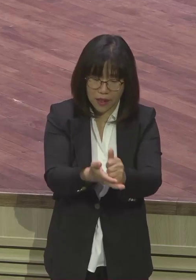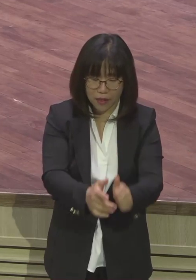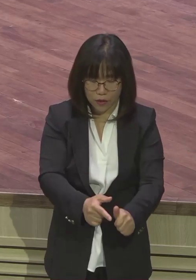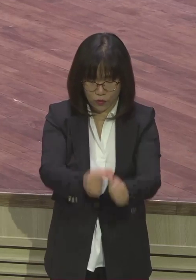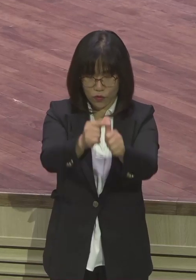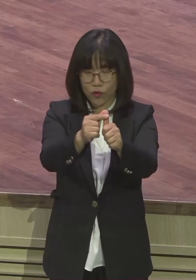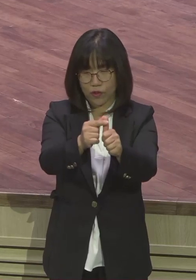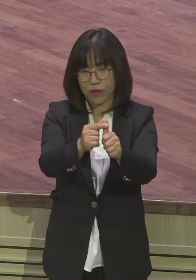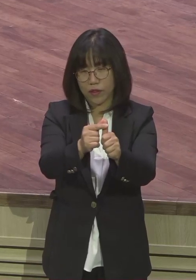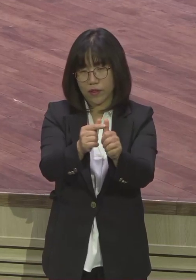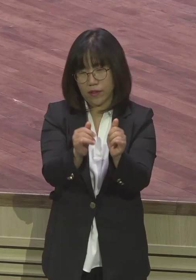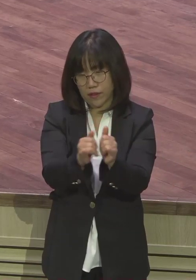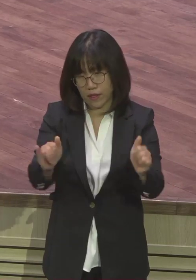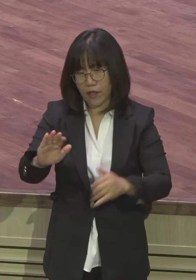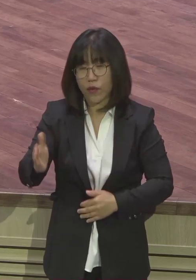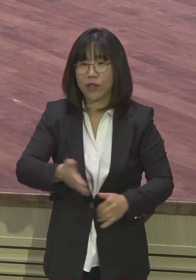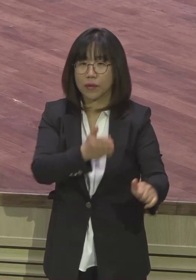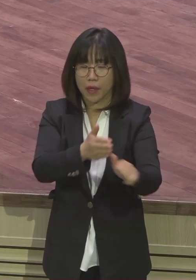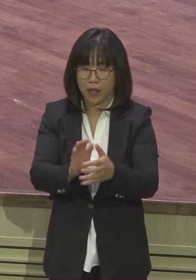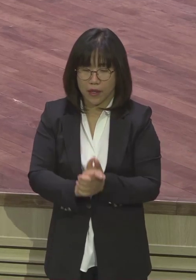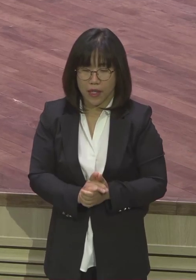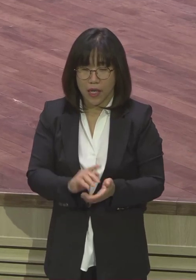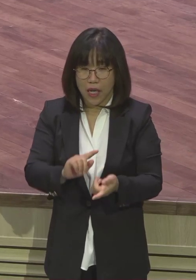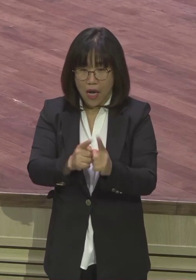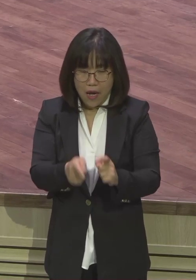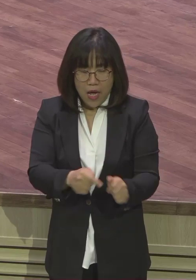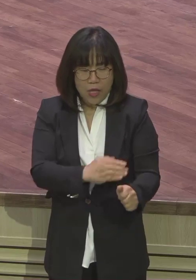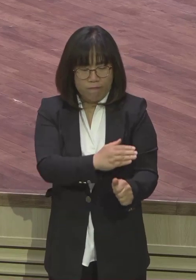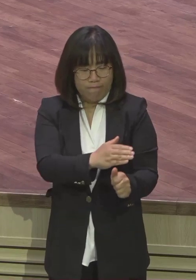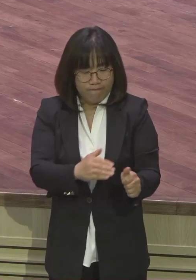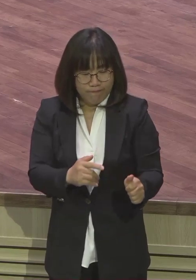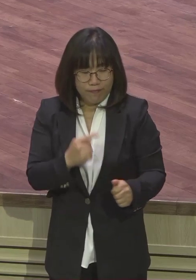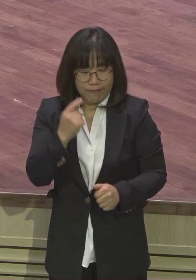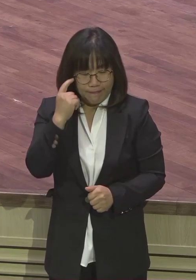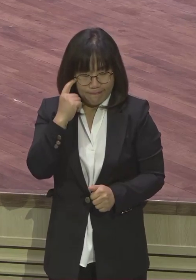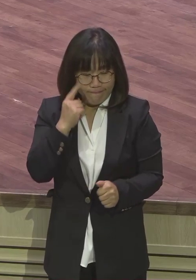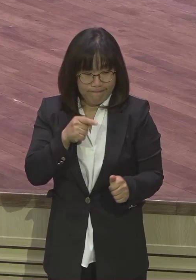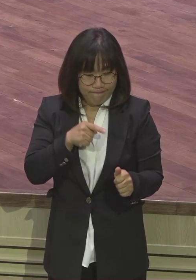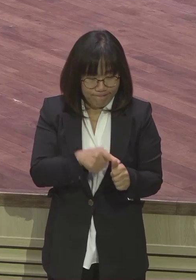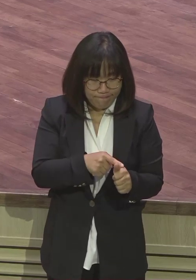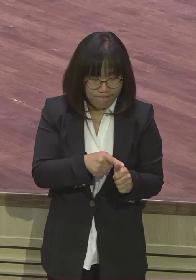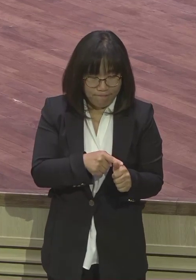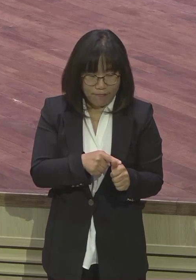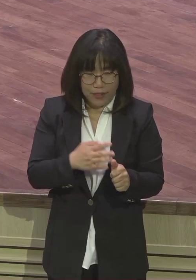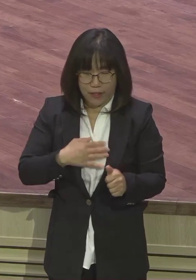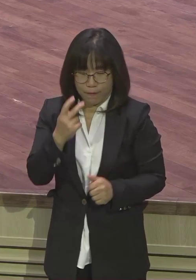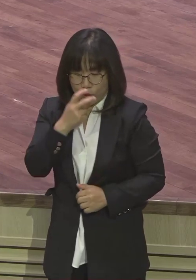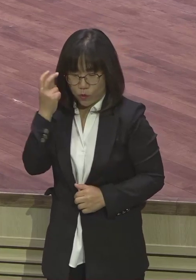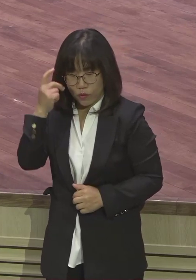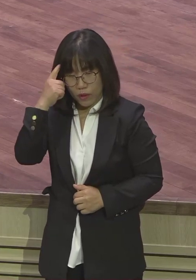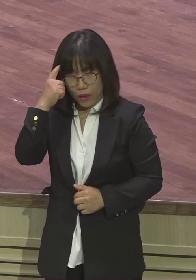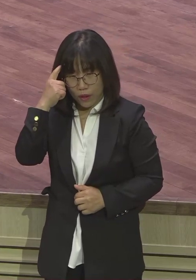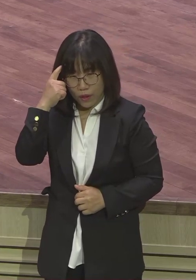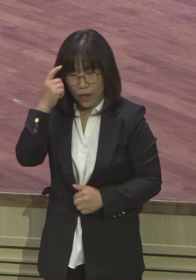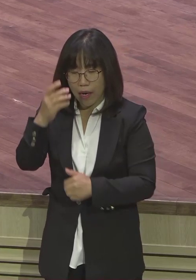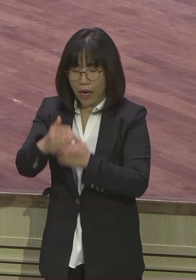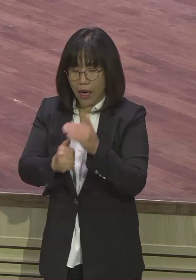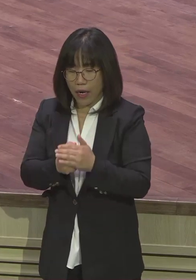살려야 돼 살려야 돼 죽이면 죽이는 것은 똑똑한 것 같아도 잘하는 것 같아도 천만의 말씀이에요. 하나님 보실 때는 아주 악한 거예요.